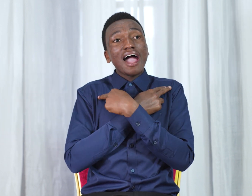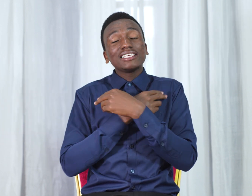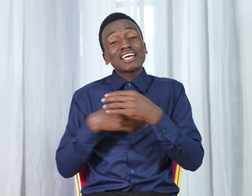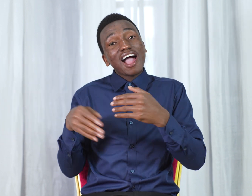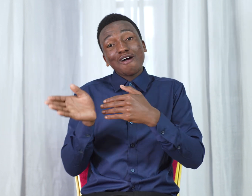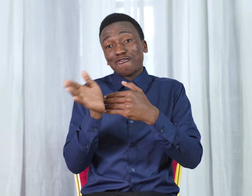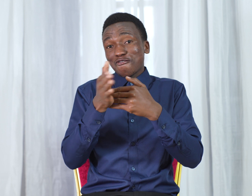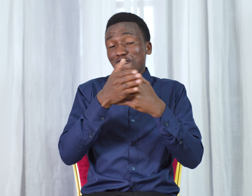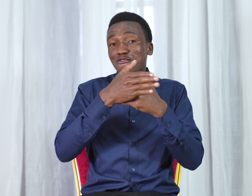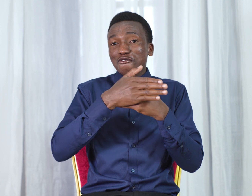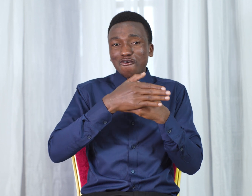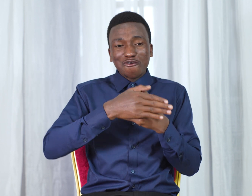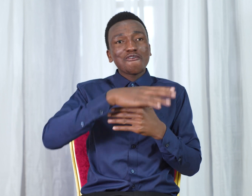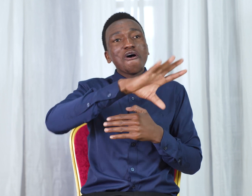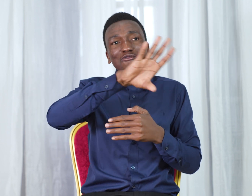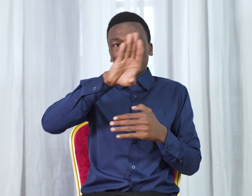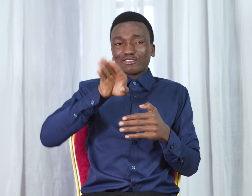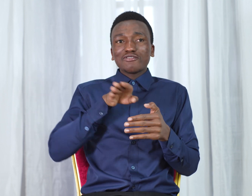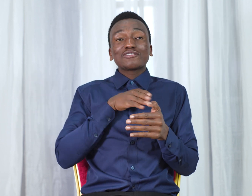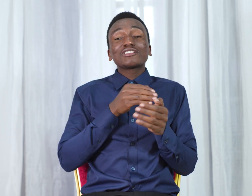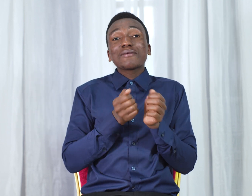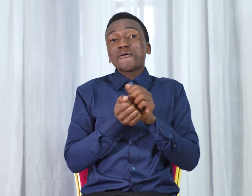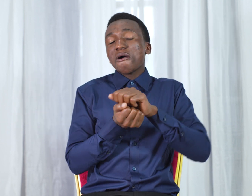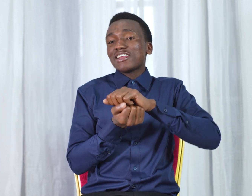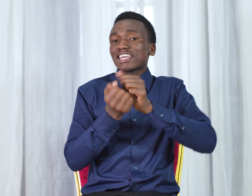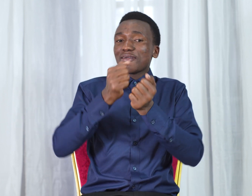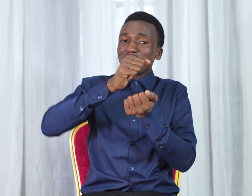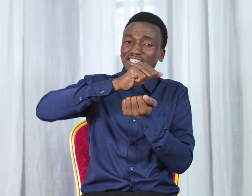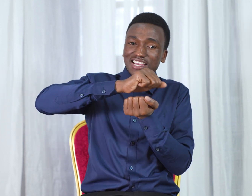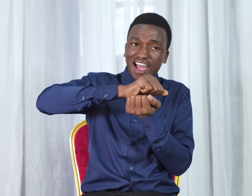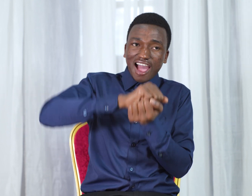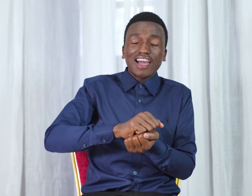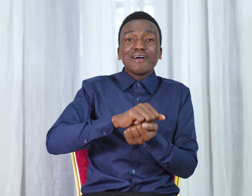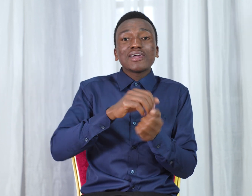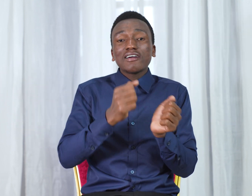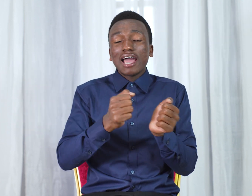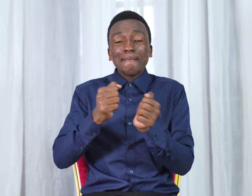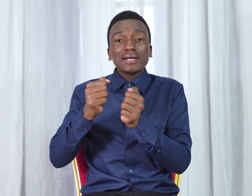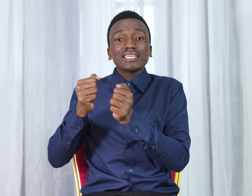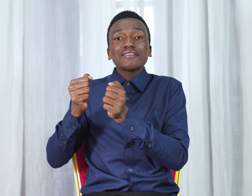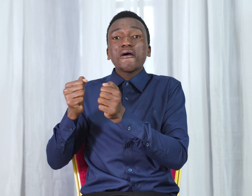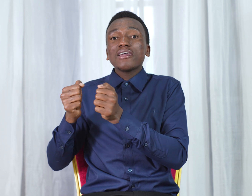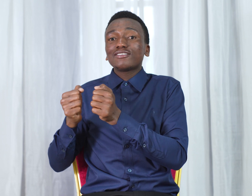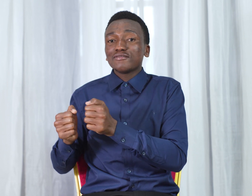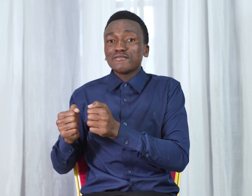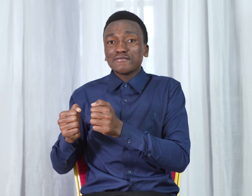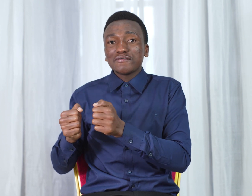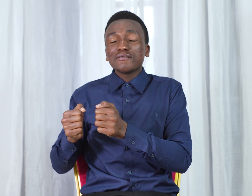itafu Wakwetu tusipore kebisha Nyingona matendo yetu